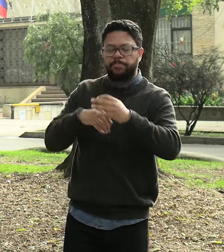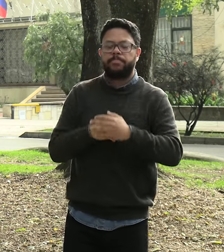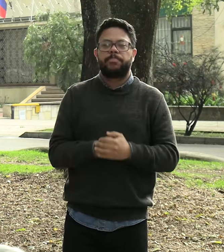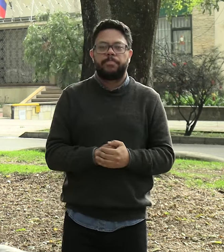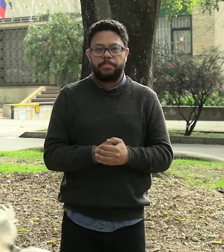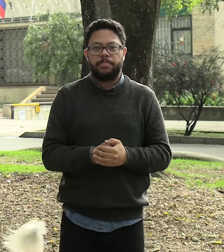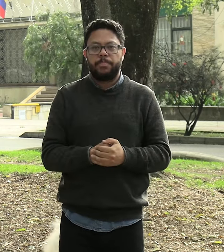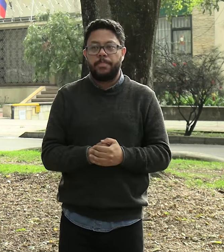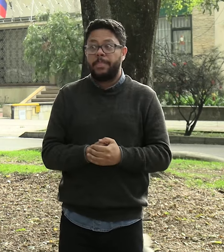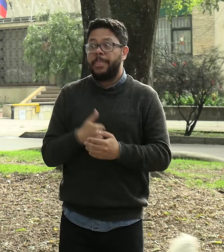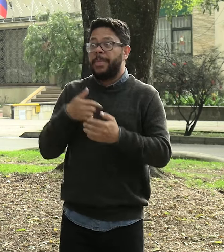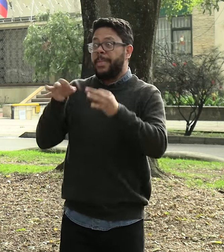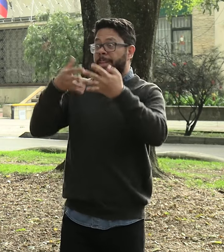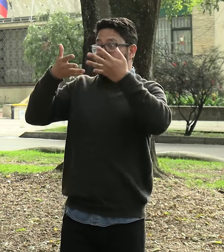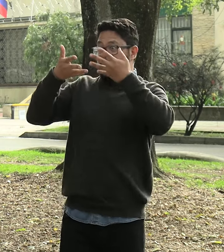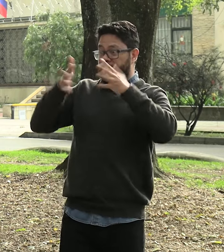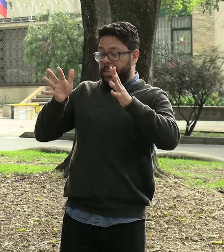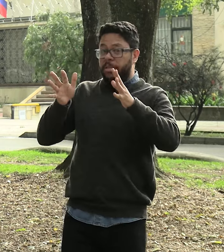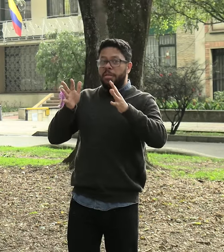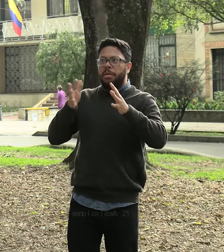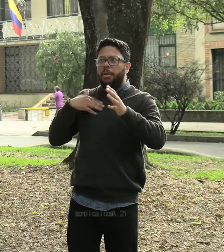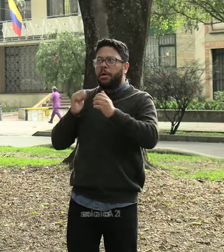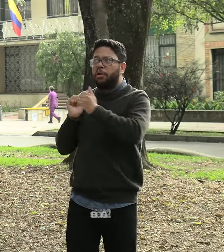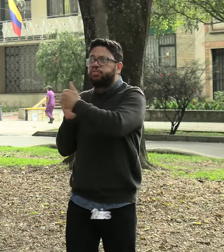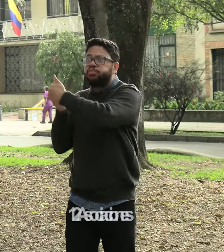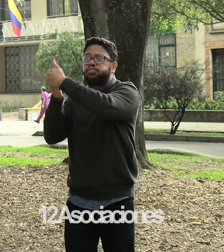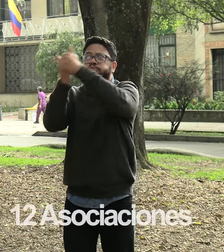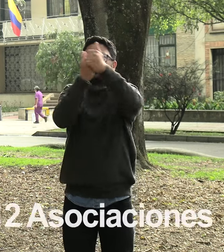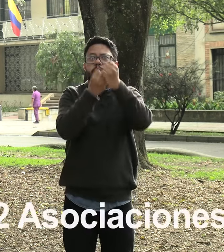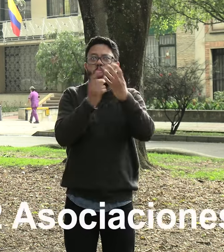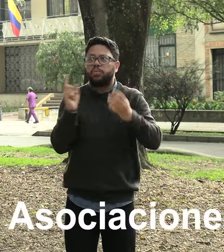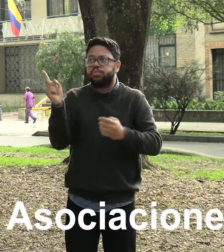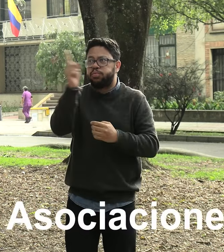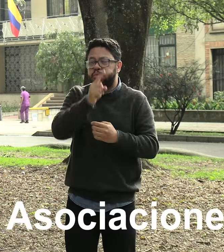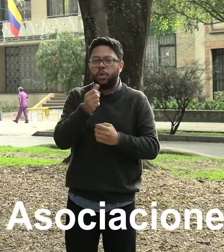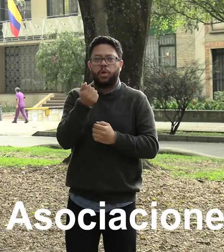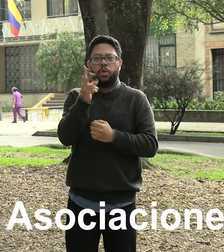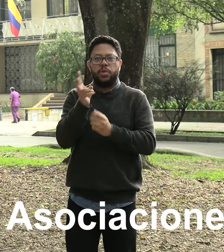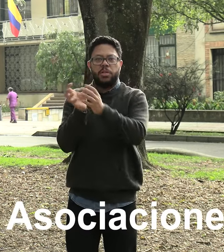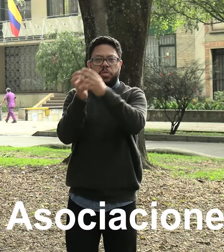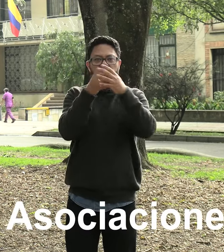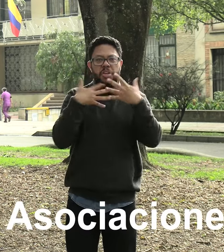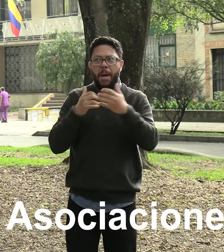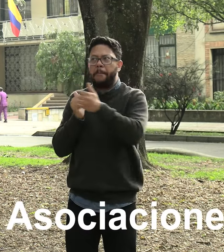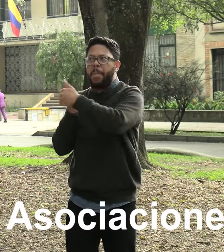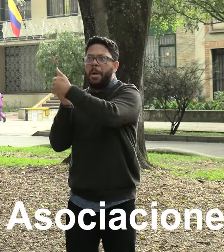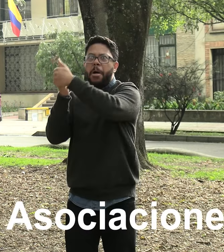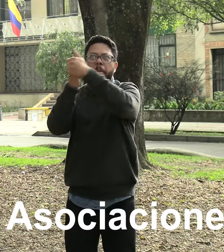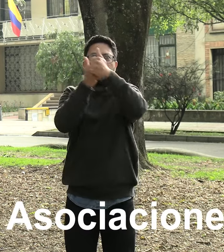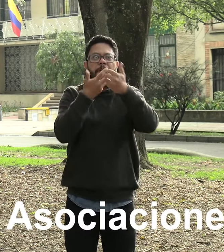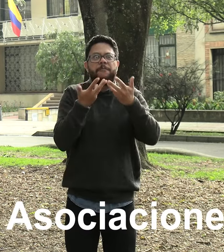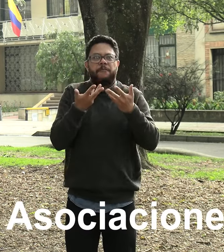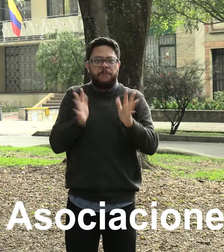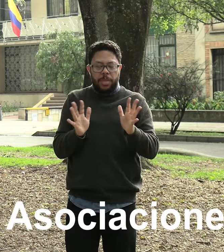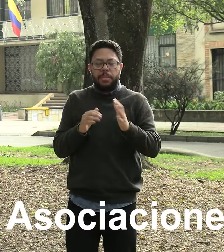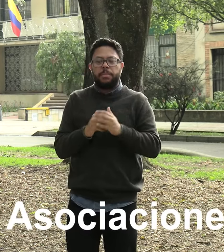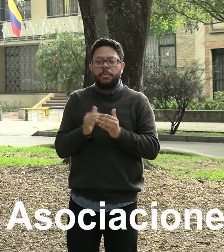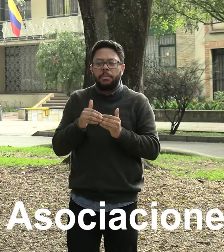realizó con 12 asociaciones en donde se envió y compartió material didáctico previamente grabado